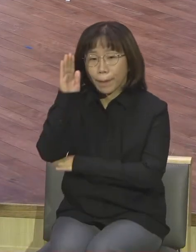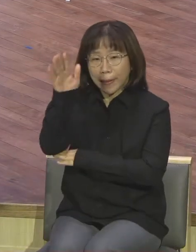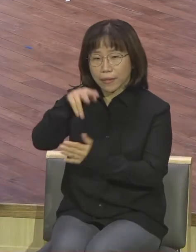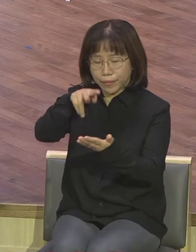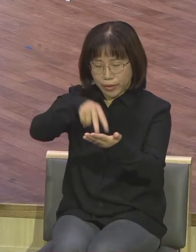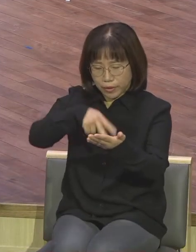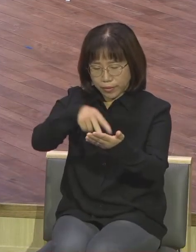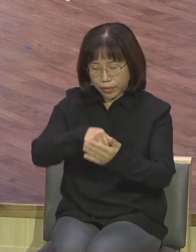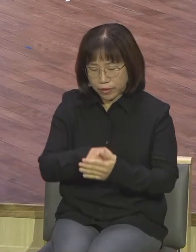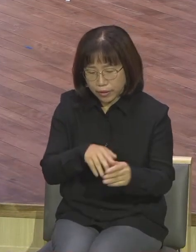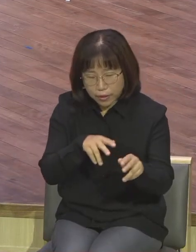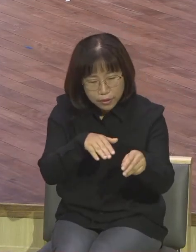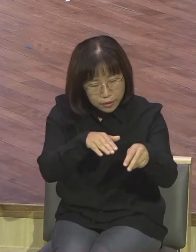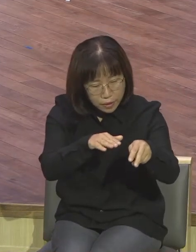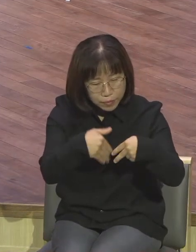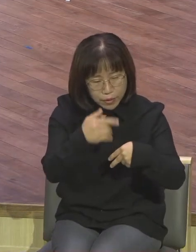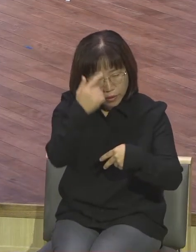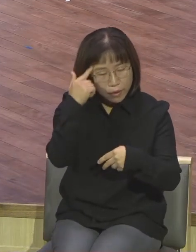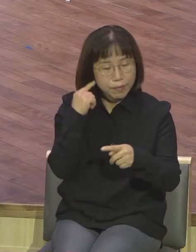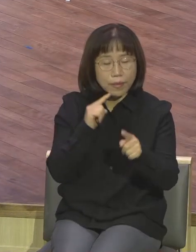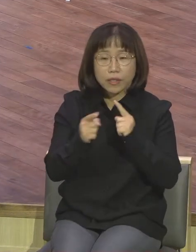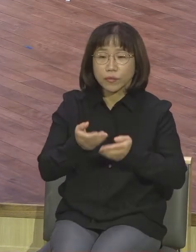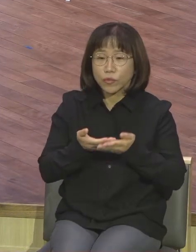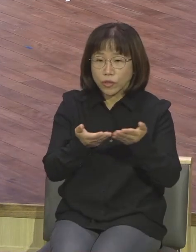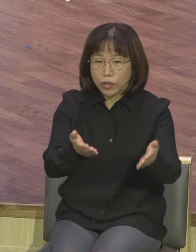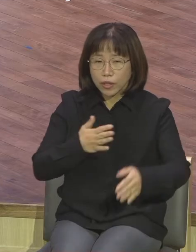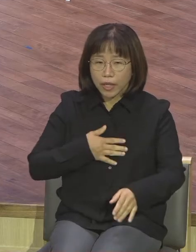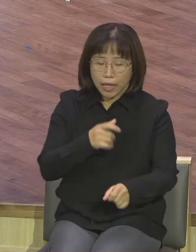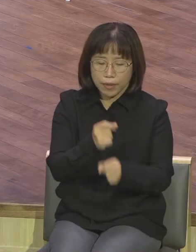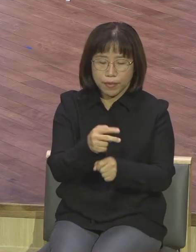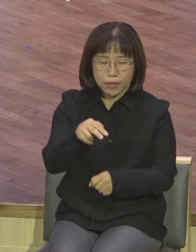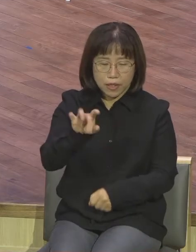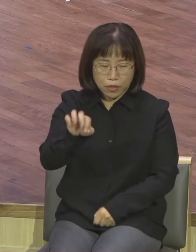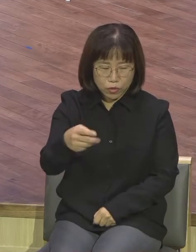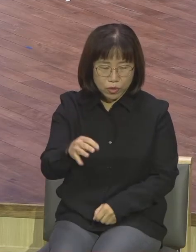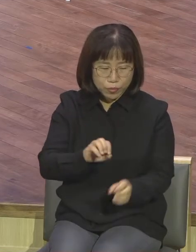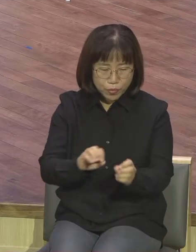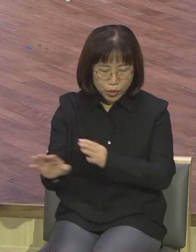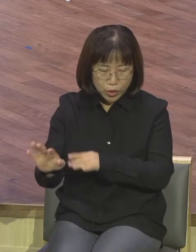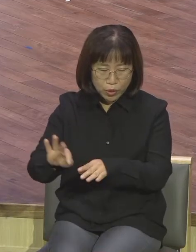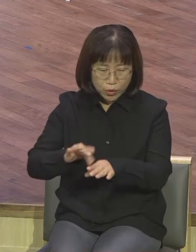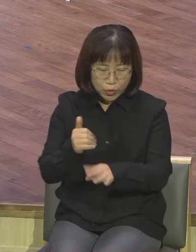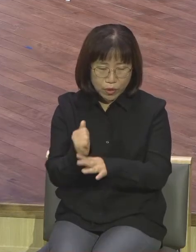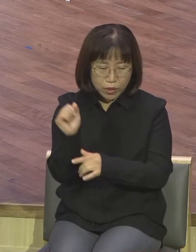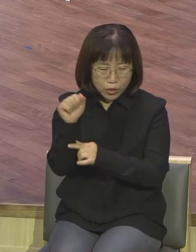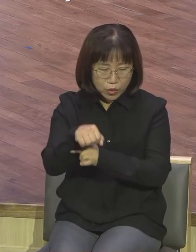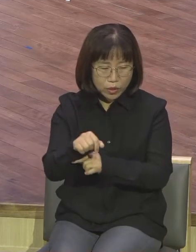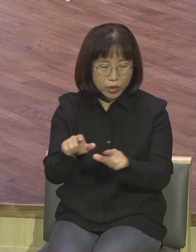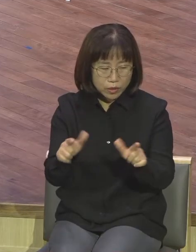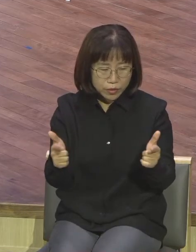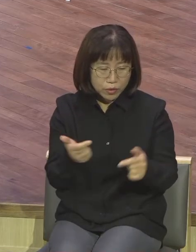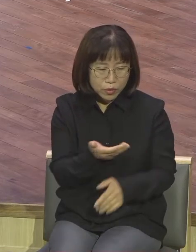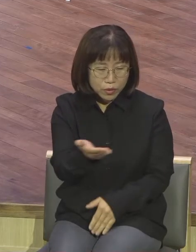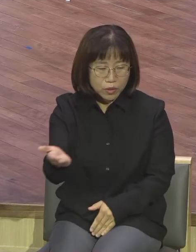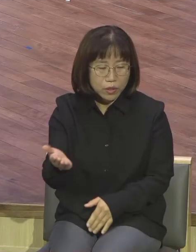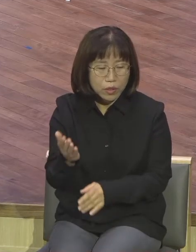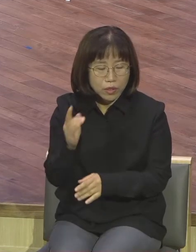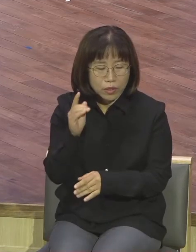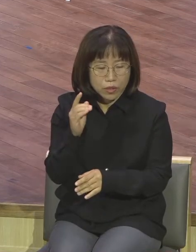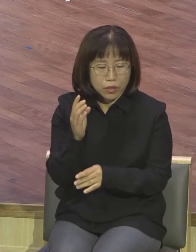이러시되 내가 이미 사오를 버려 이스라엘 왕이 되지 못하게 하였거늘 너가 그를 위하여